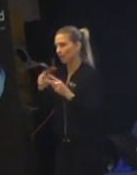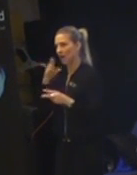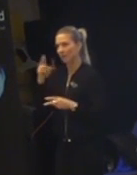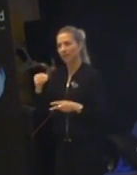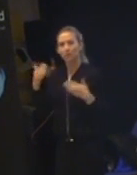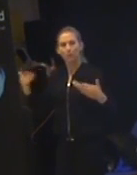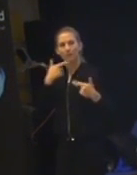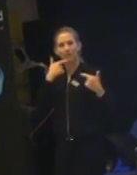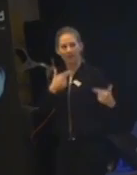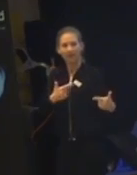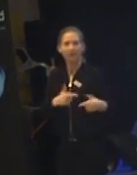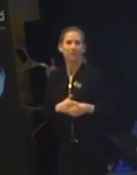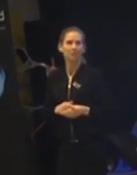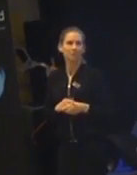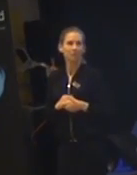stort tack. Tack så med.